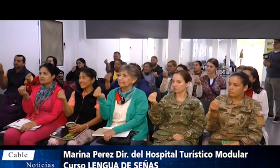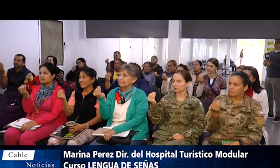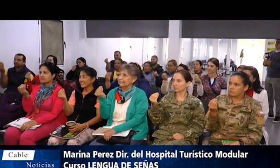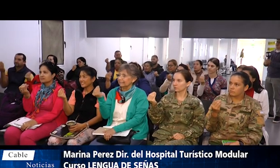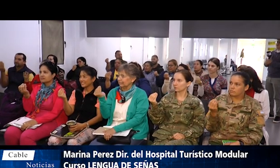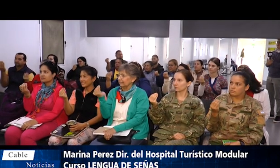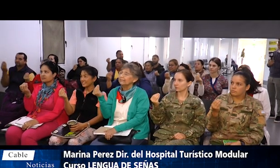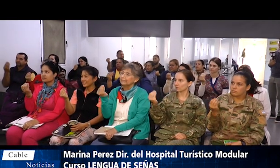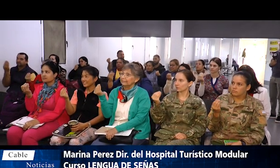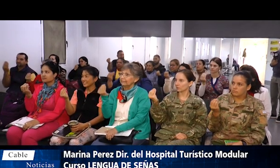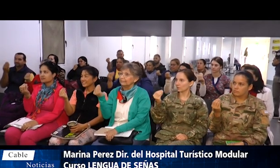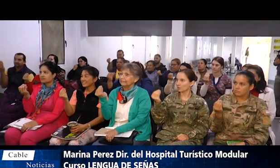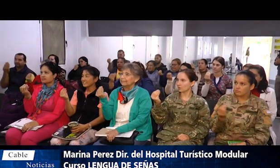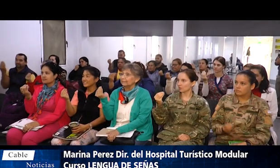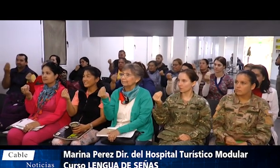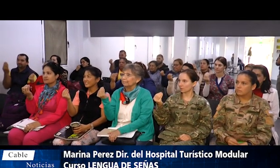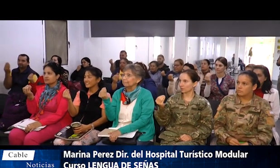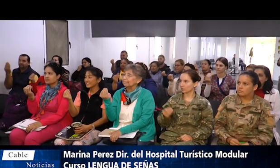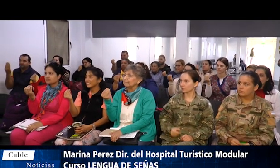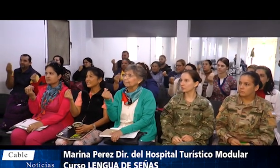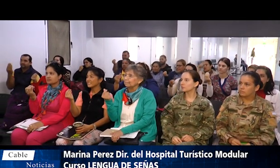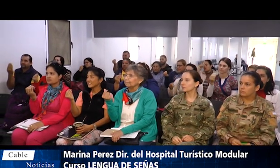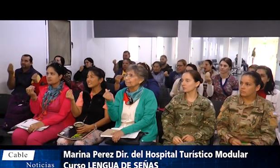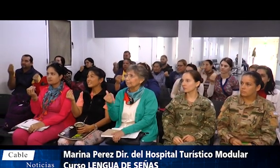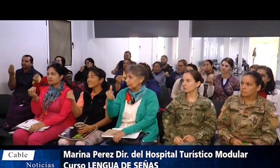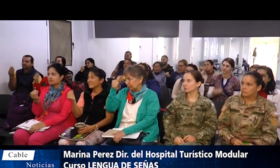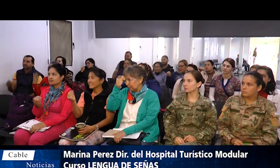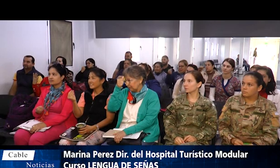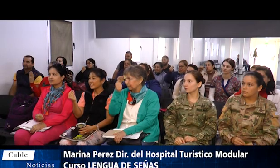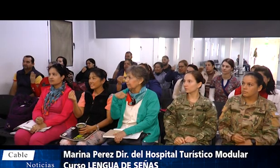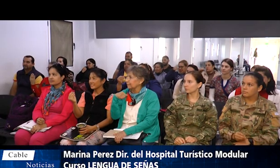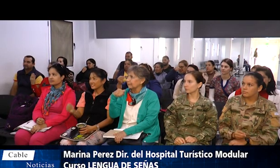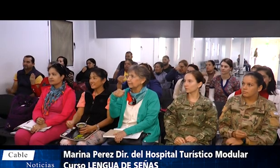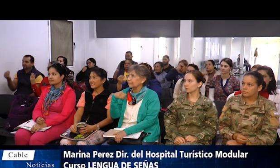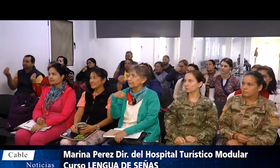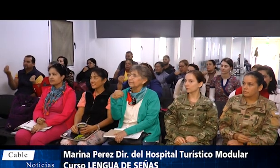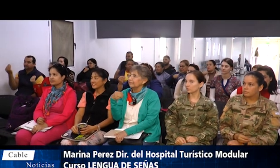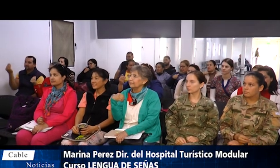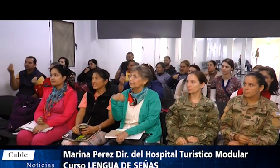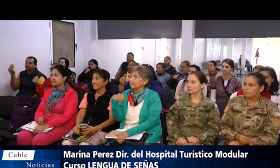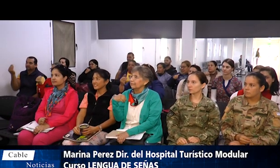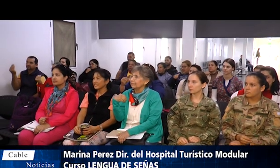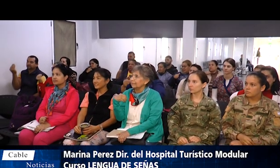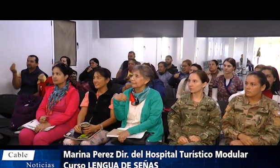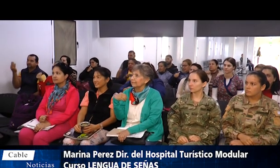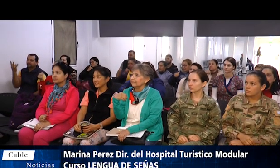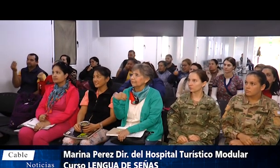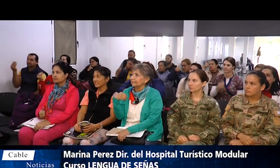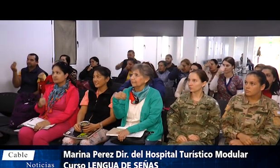presentación personal, si estás casado, si estás soltero, o sea, bastante avanzado. Pero en la segunda